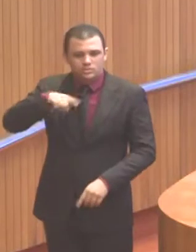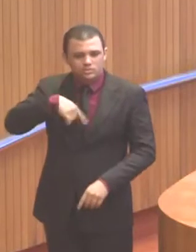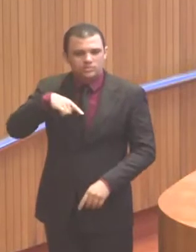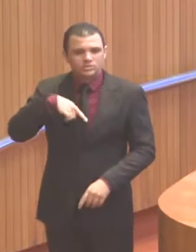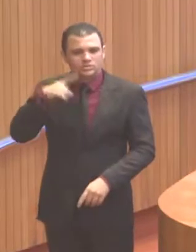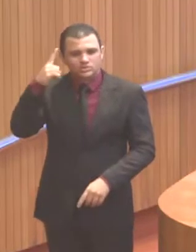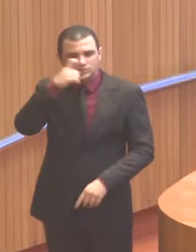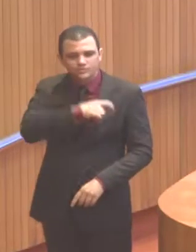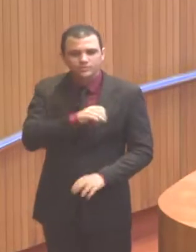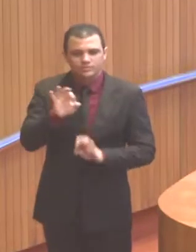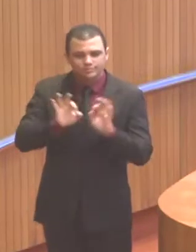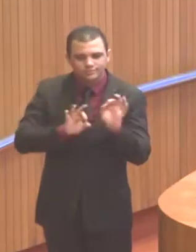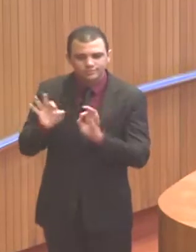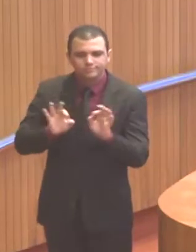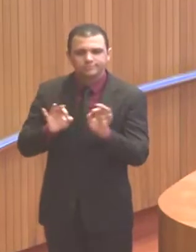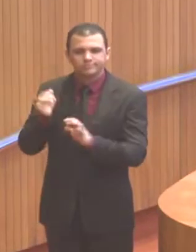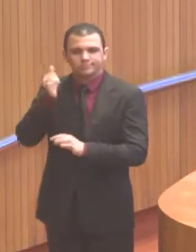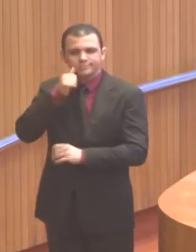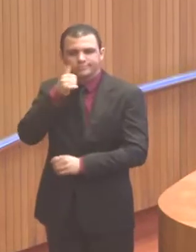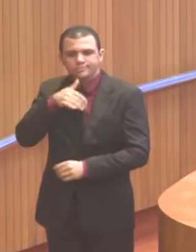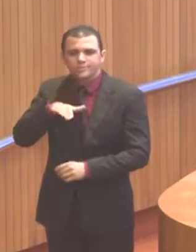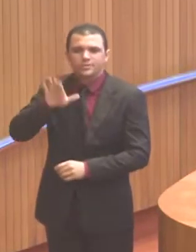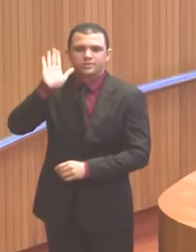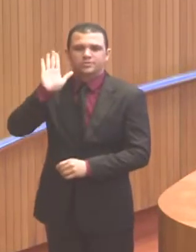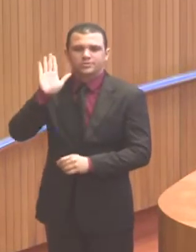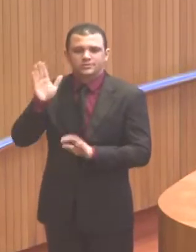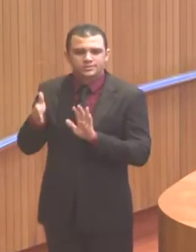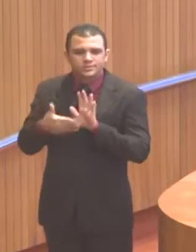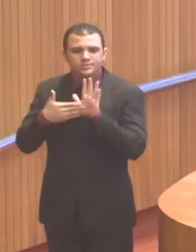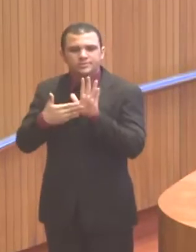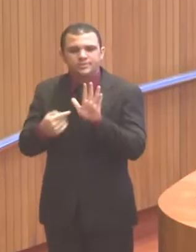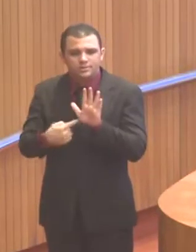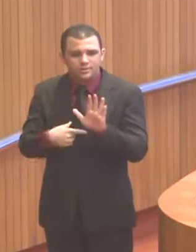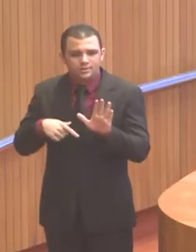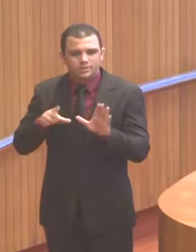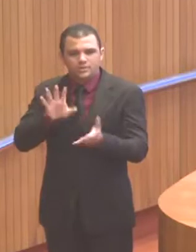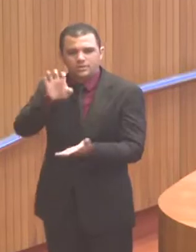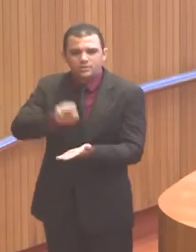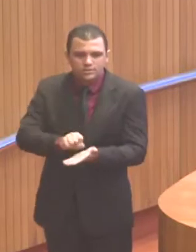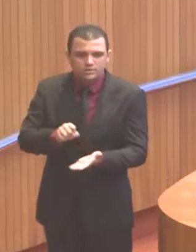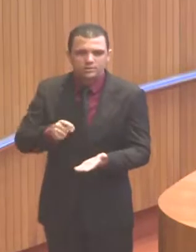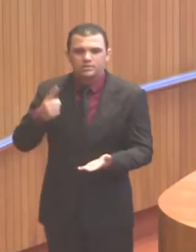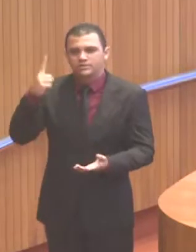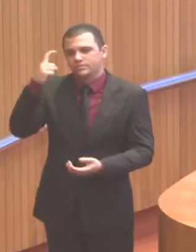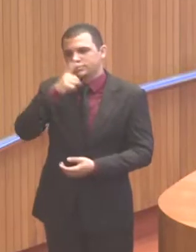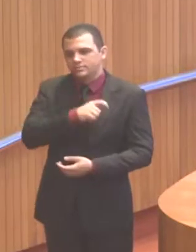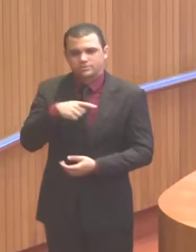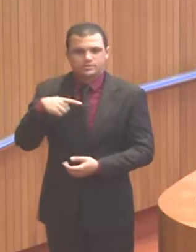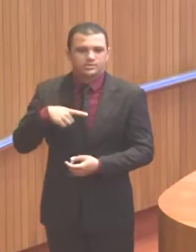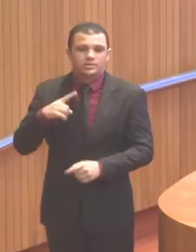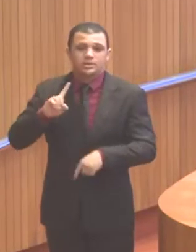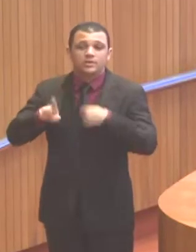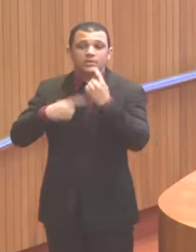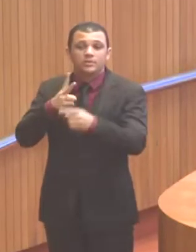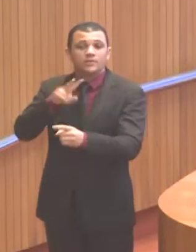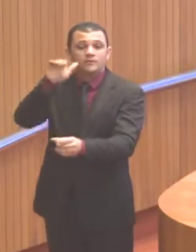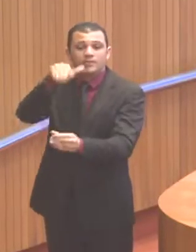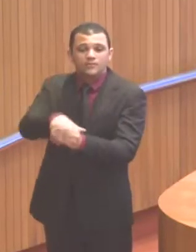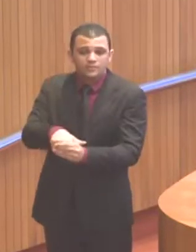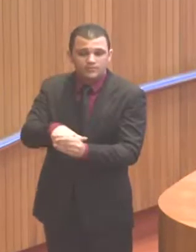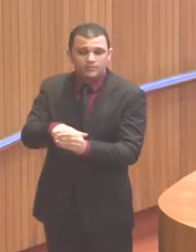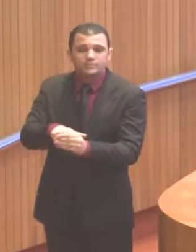composição das candidaturas dentro dos registros, e aí, quando nós vamos para a eleição, esse